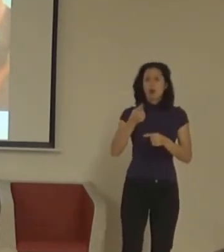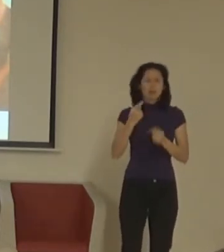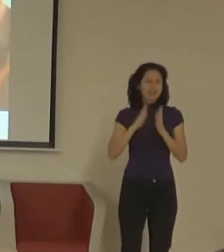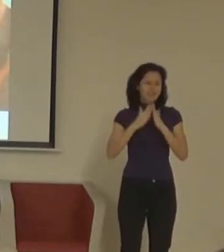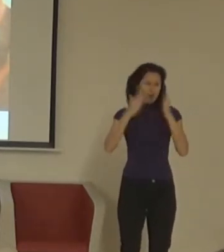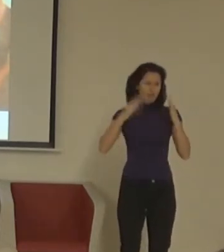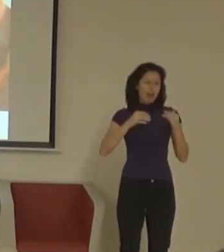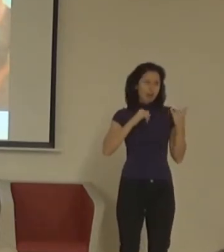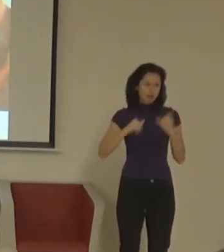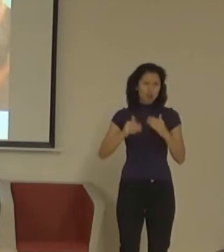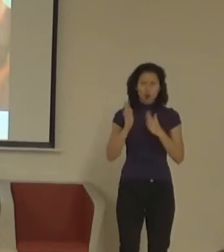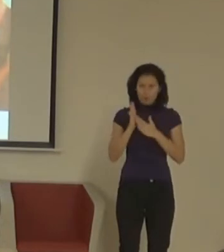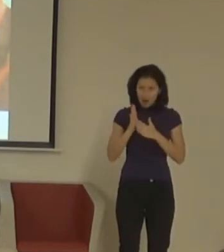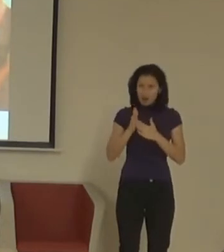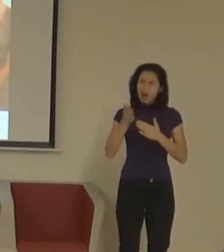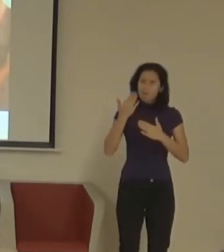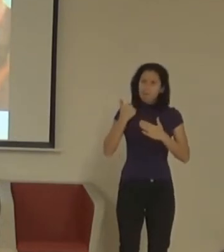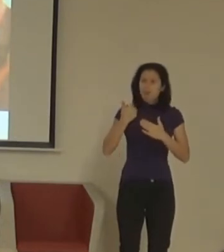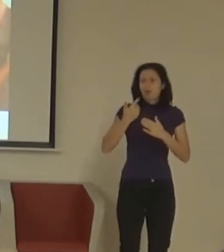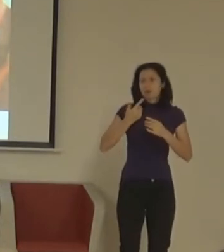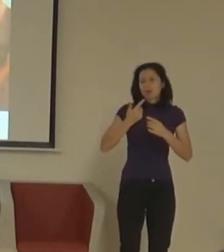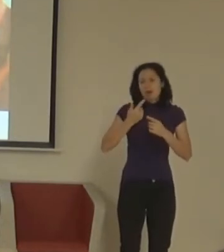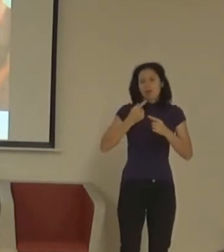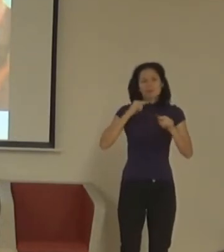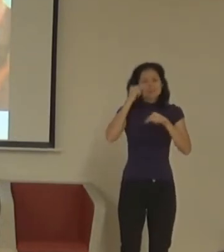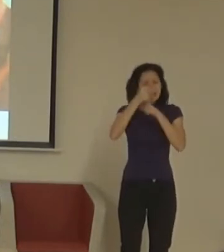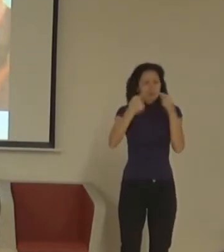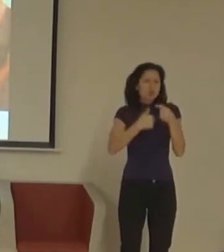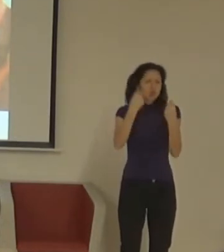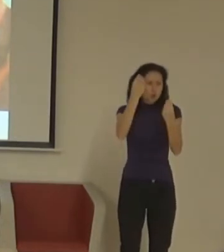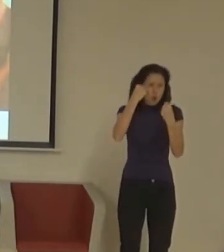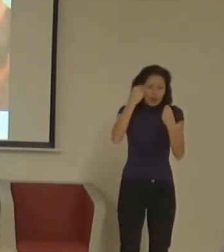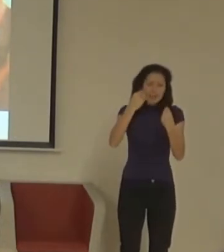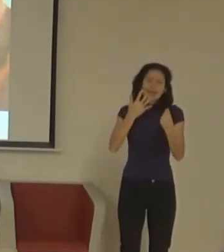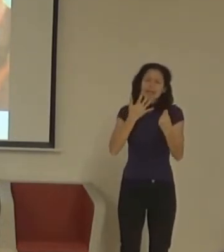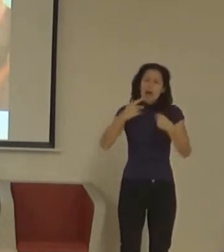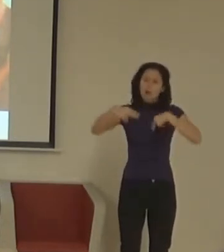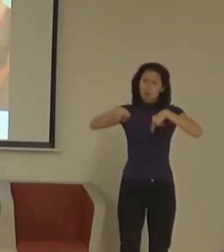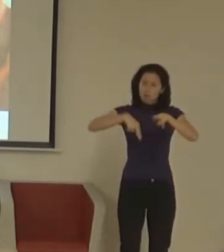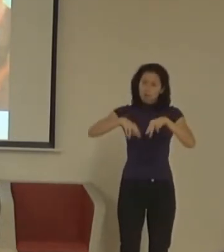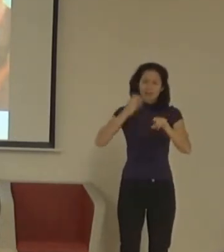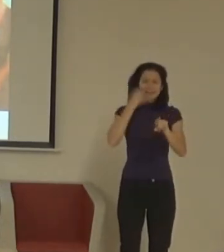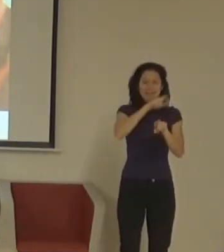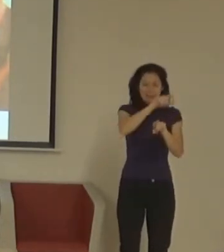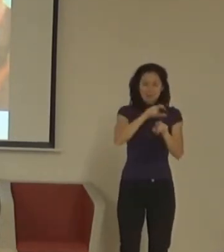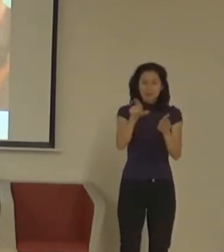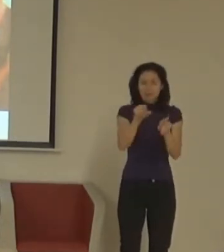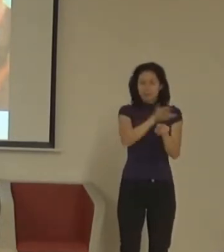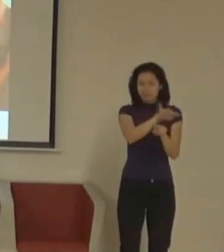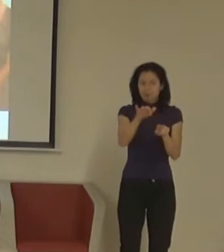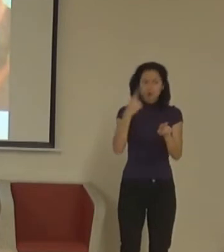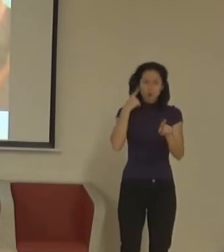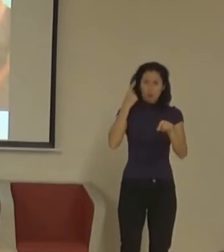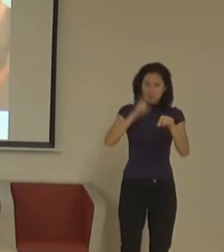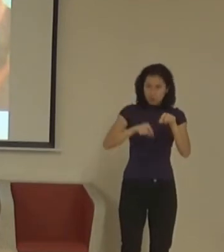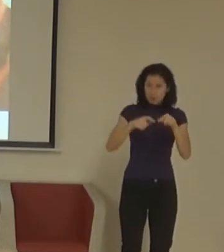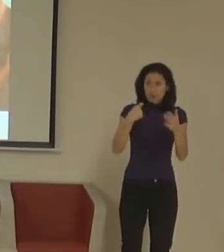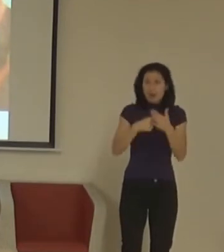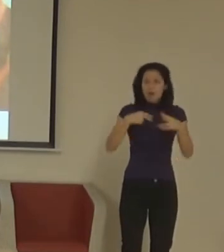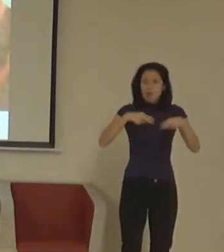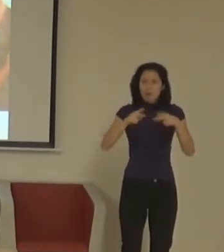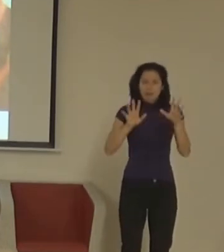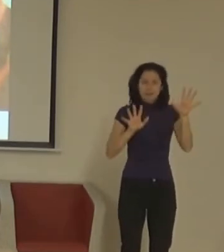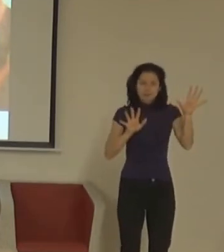komunikovat pár znakovýho jazyka, ale taky jak to zvládnout rukama nohama, jak se nebát, jak si využít nějakou